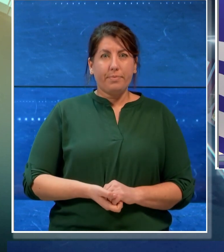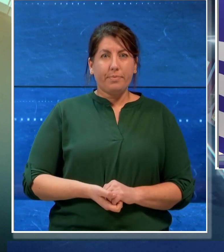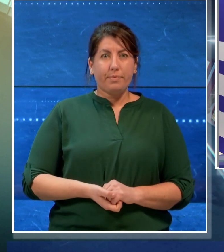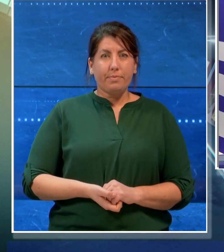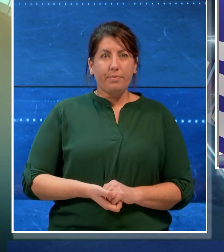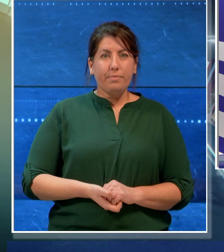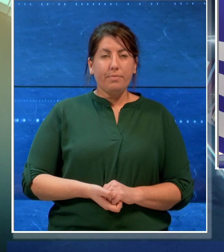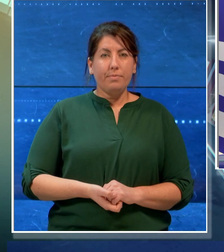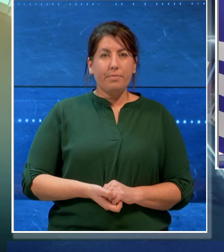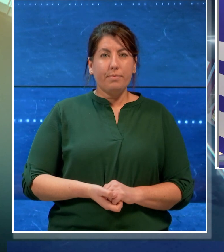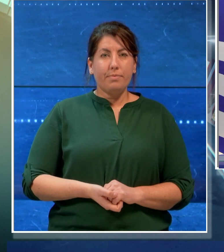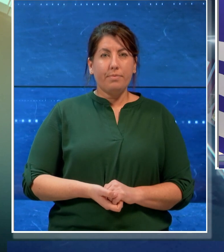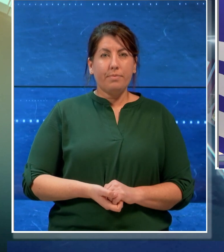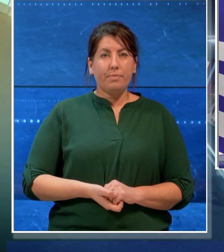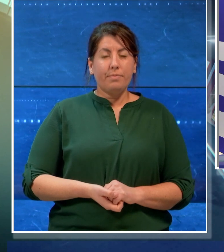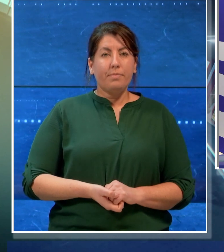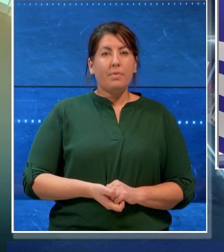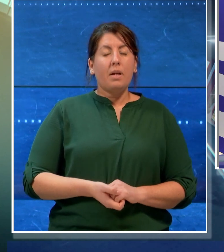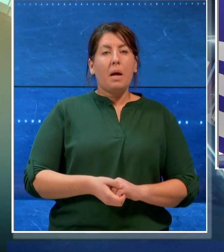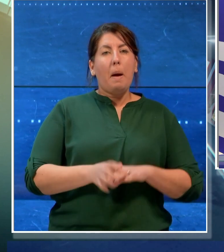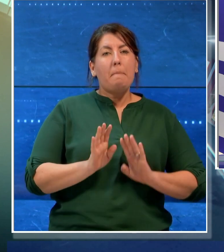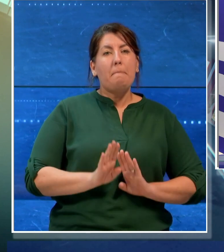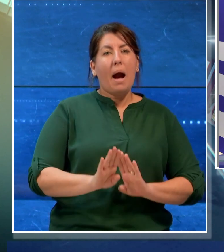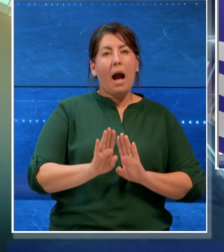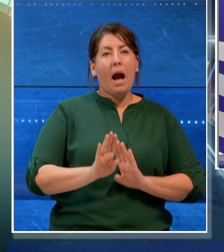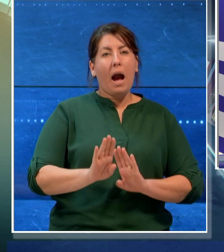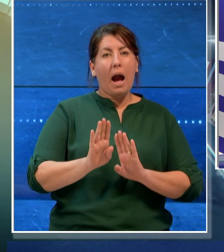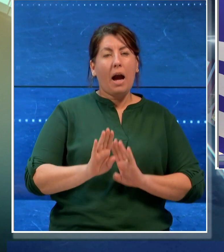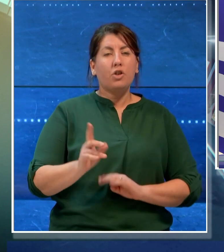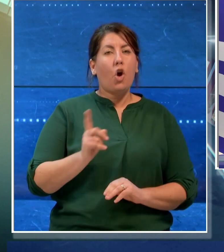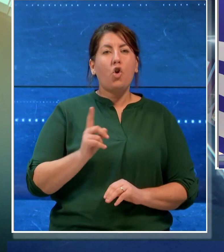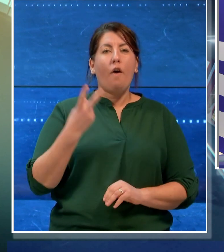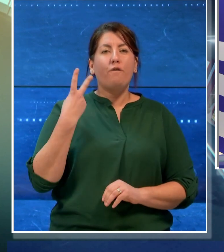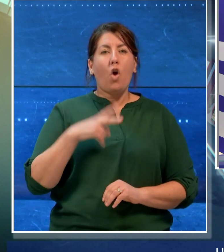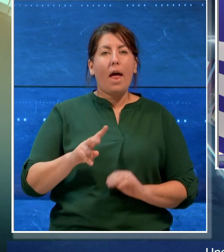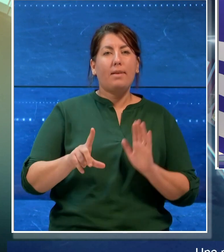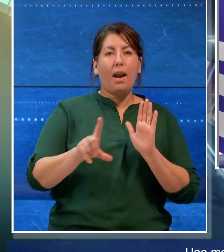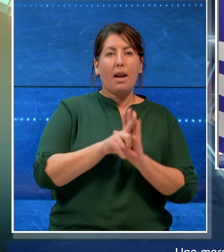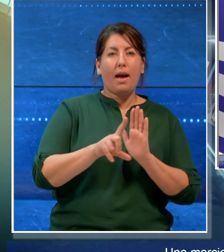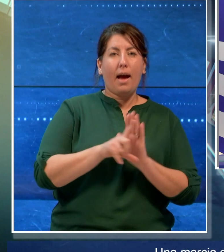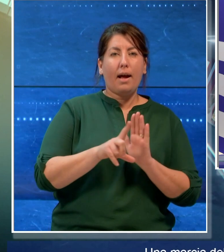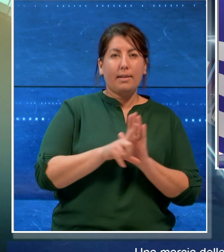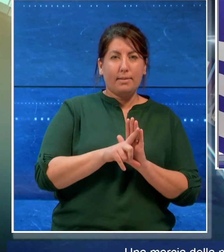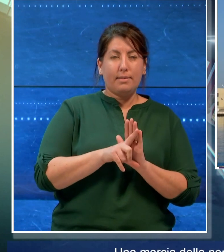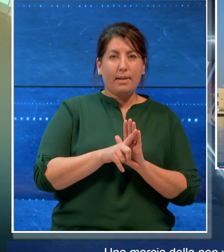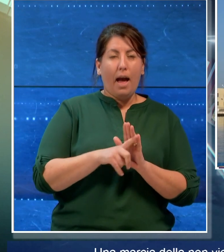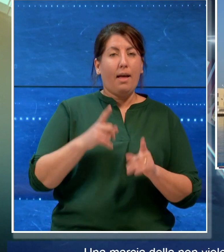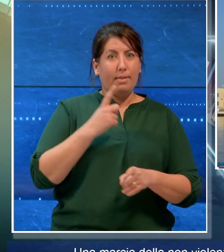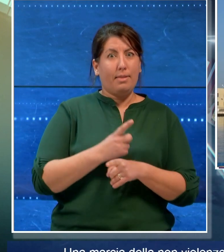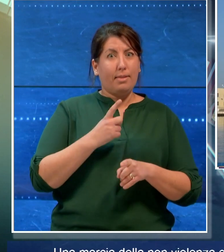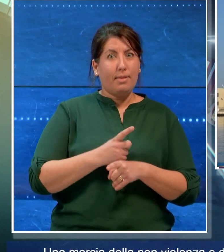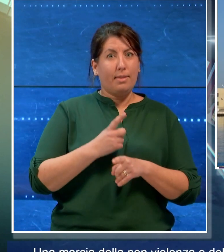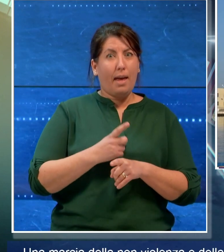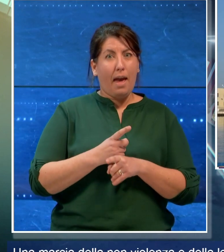Una marcia della non violenza e della legalità si snoderà per le vie di